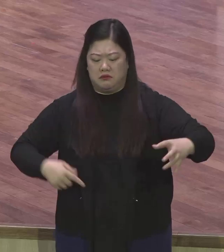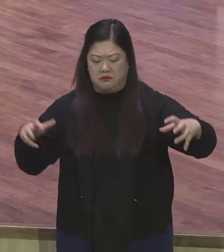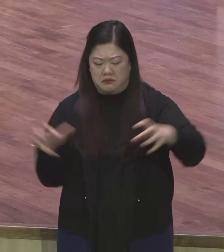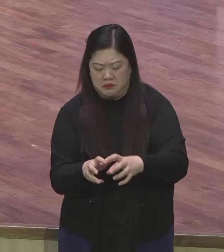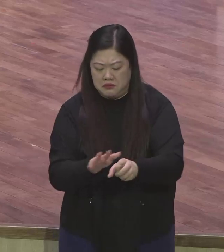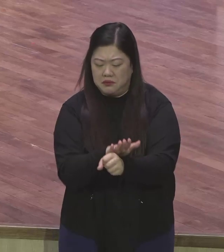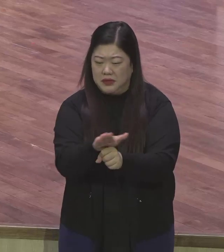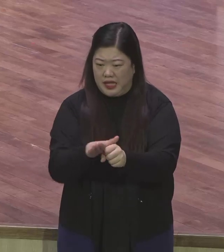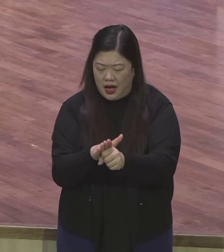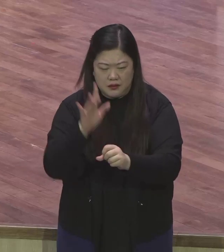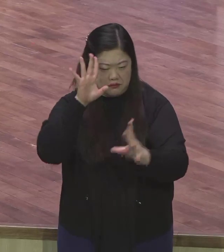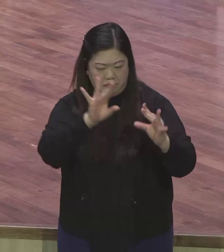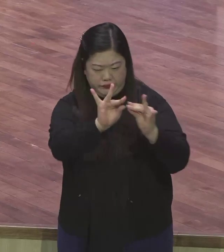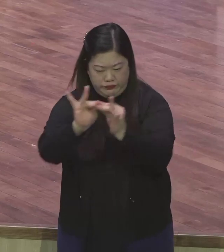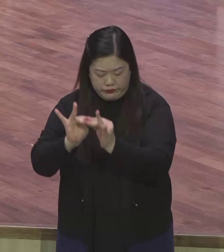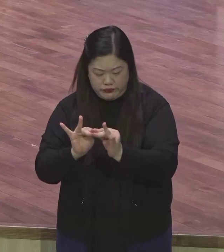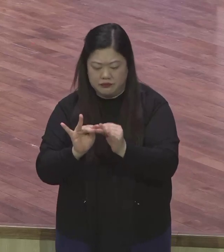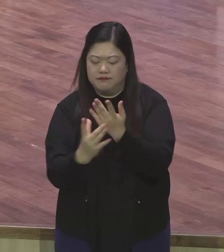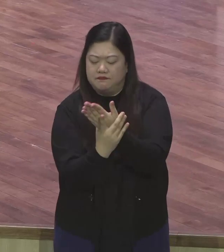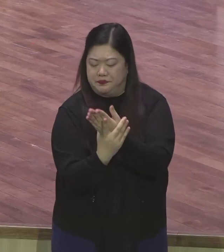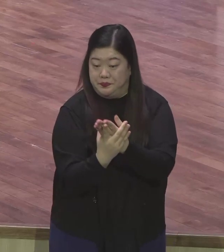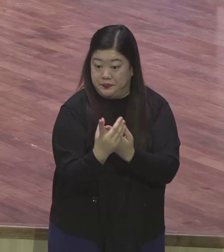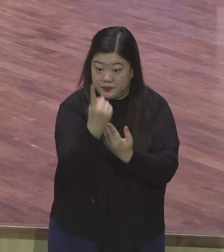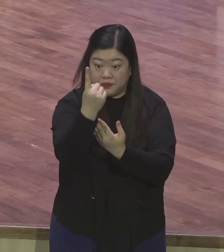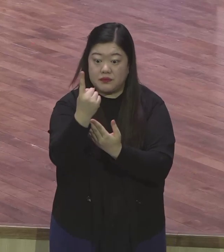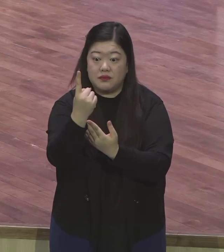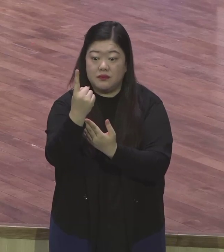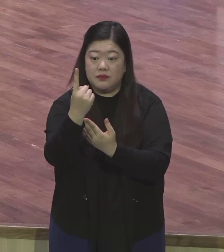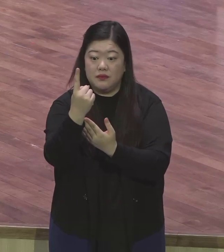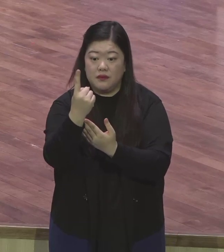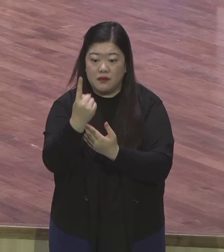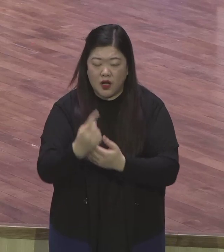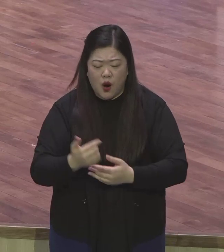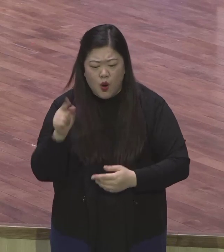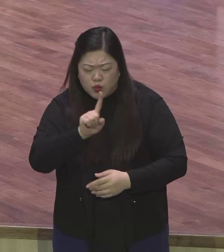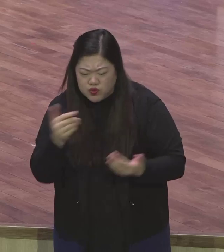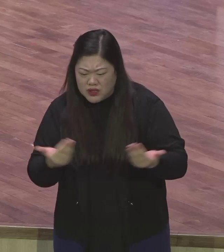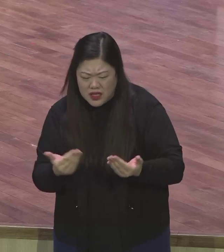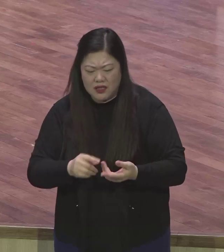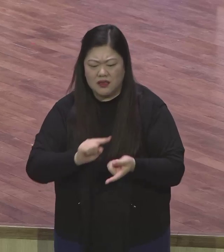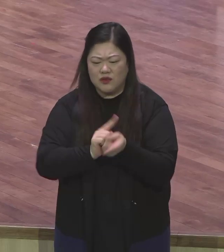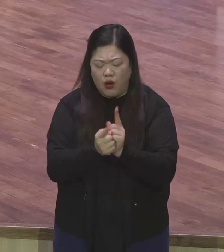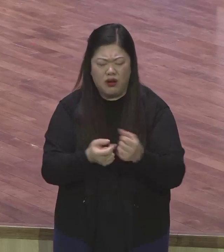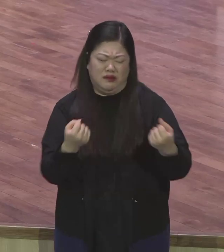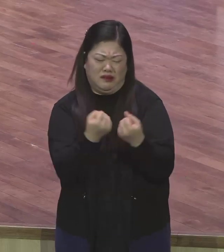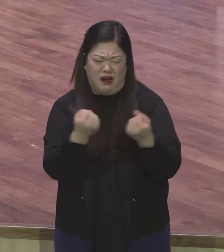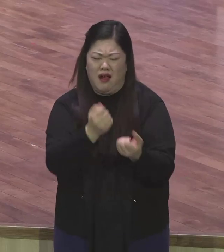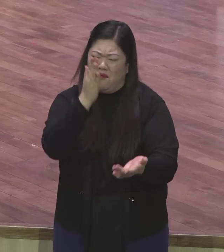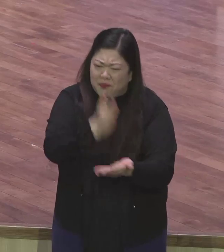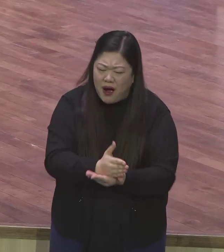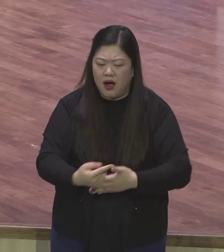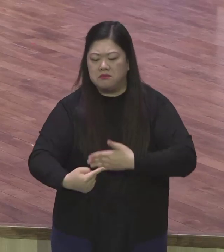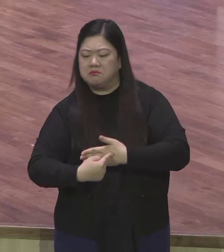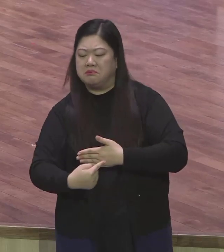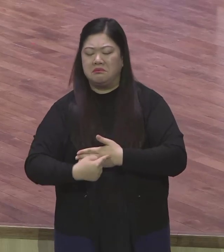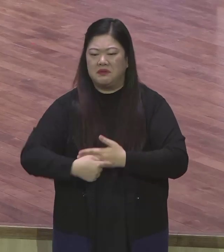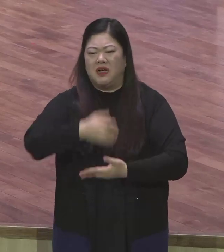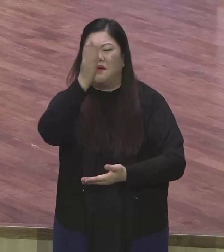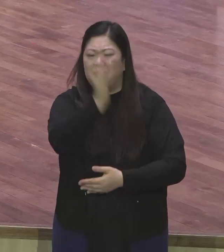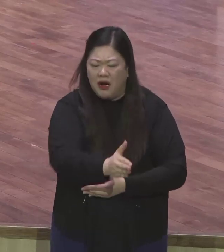가지고 뜻을 나파며 한 마음을 품어 아무래도 다툼이나 허영으로 하지 말고 오직 겸손한 마음으로